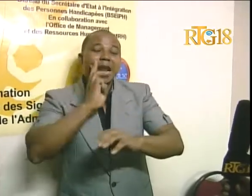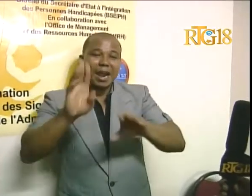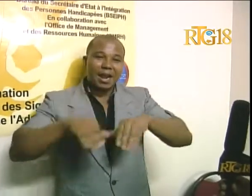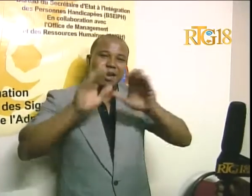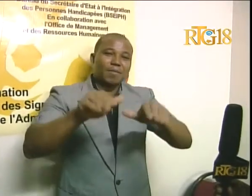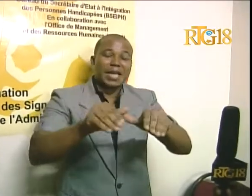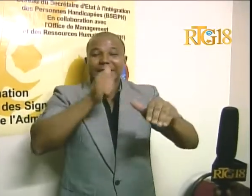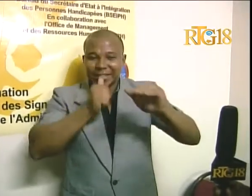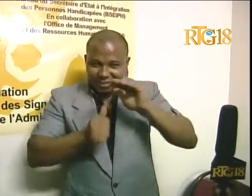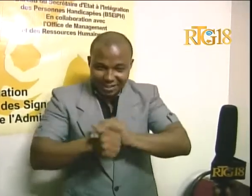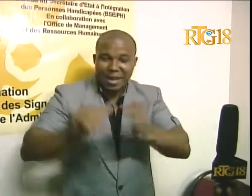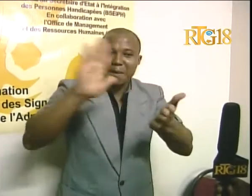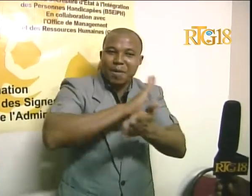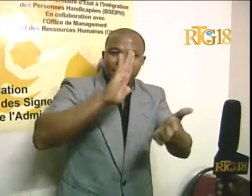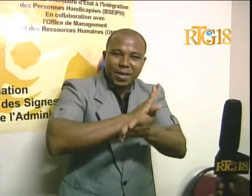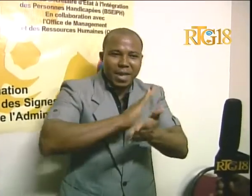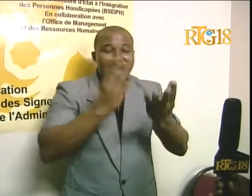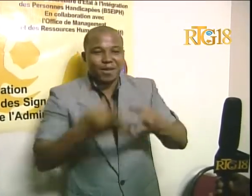konserve dokumman yo,